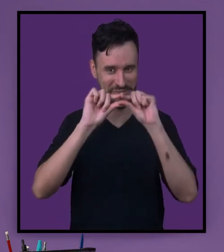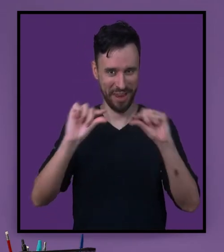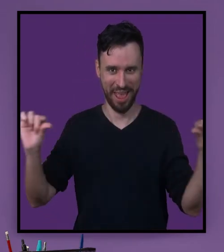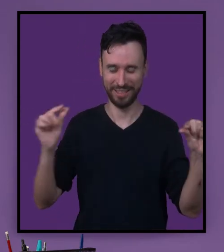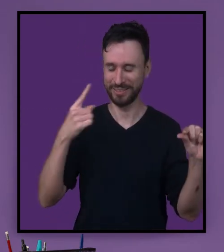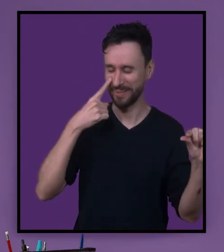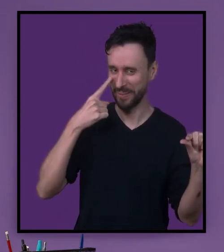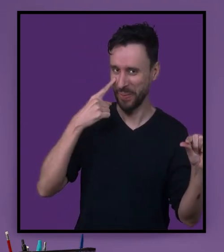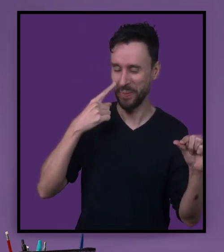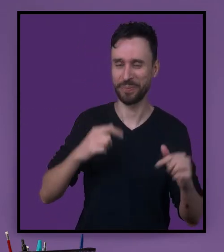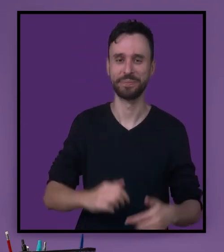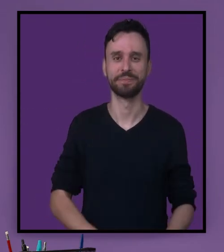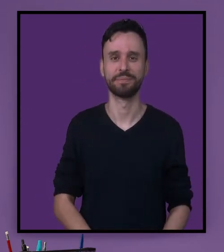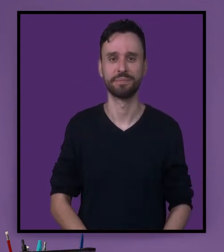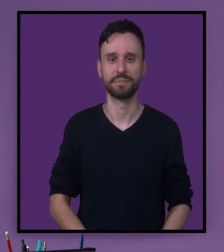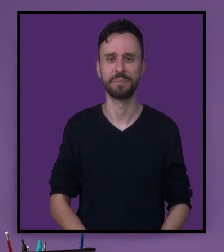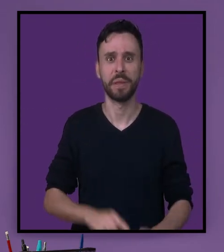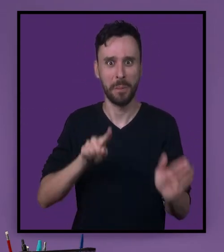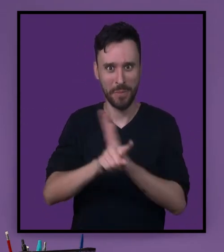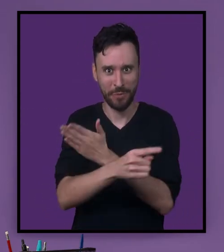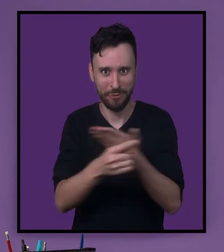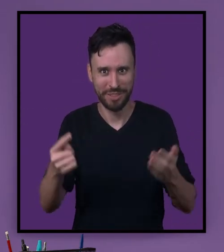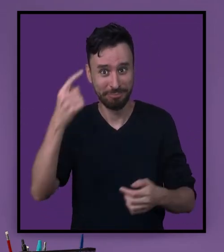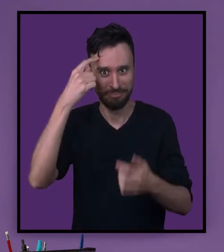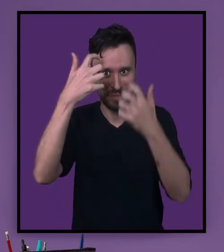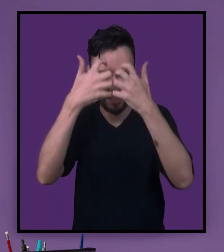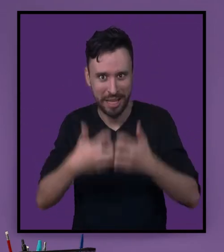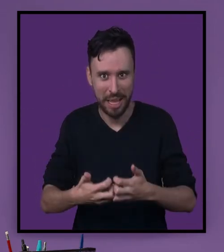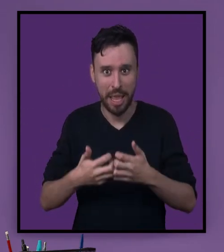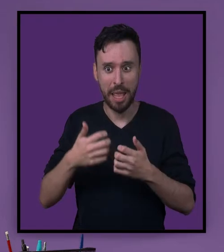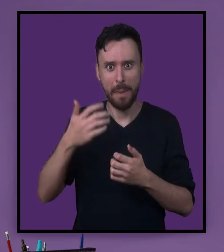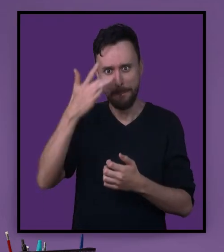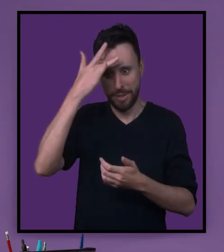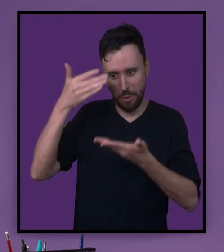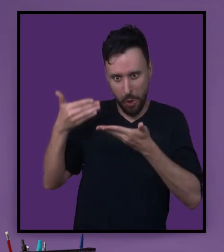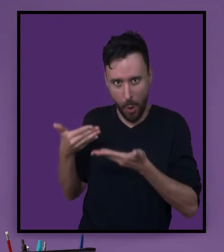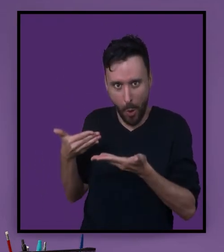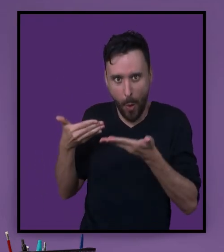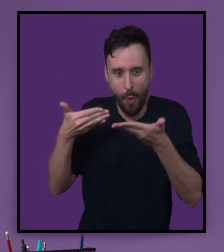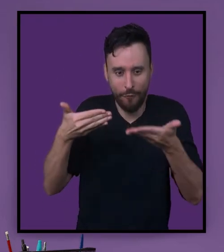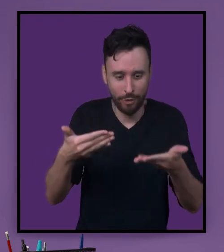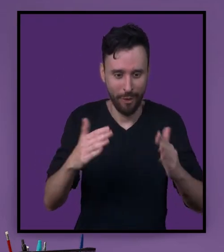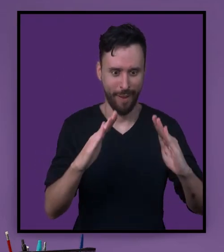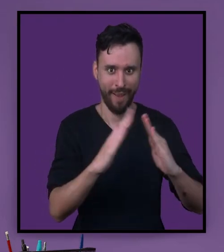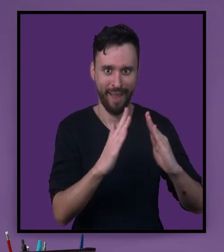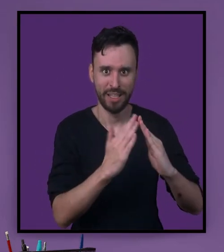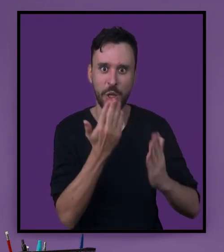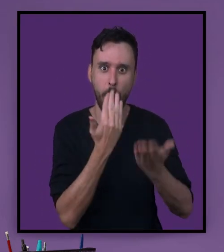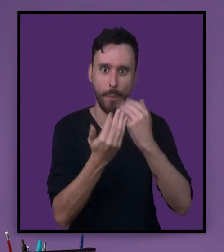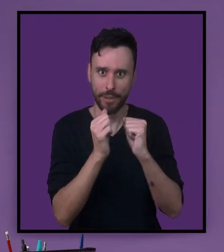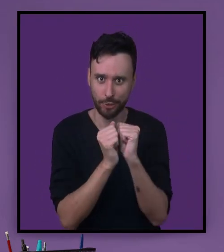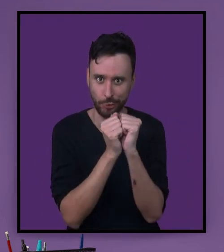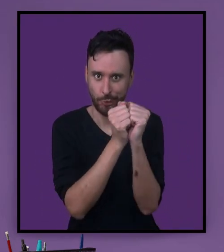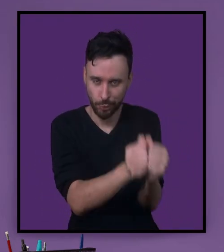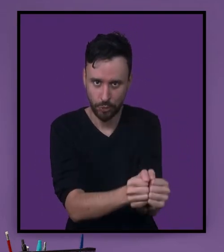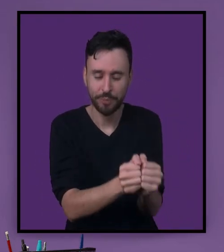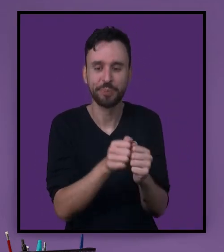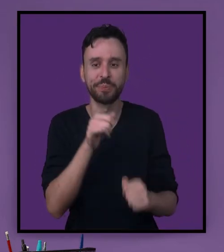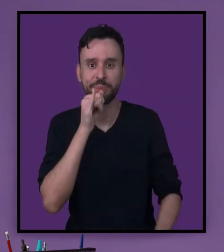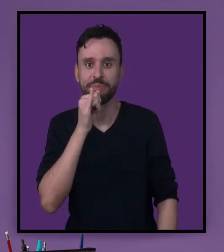é você, por exemplo, na seguinte frase. Já aconteceu contigo? Quando te convidaram para você comer na